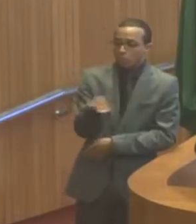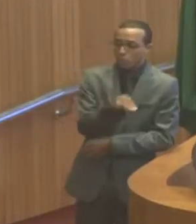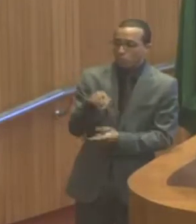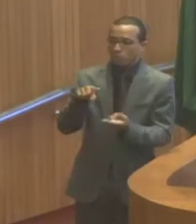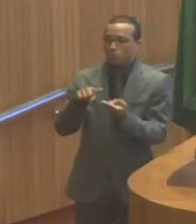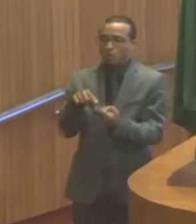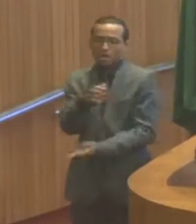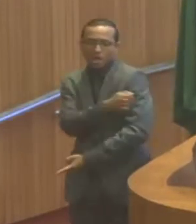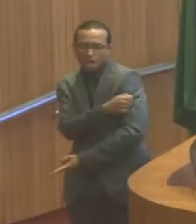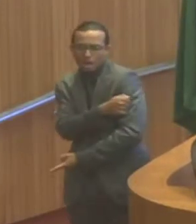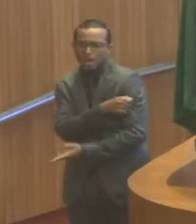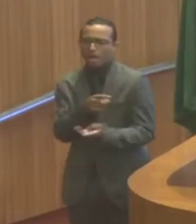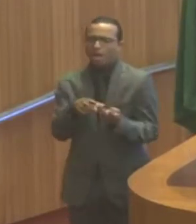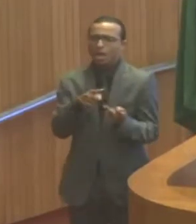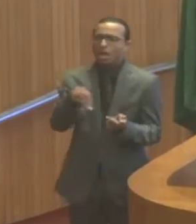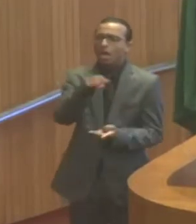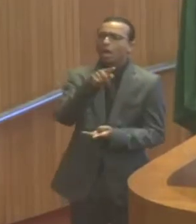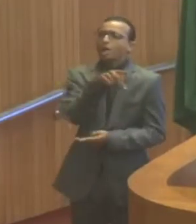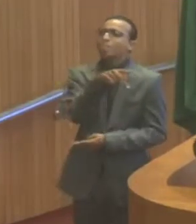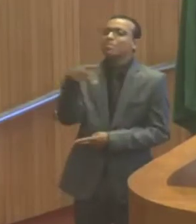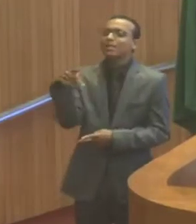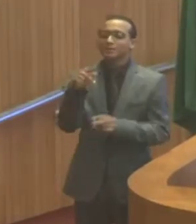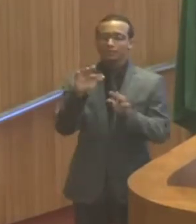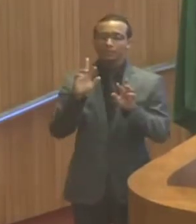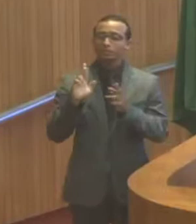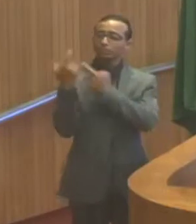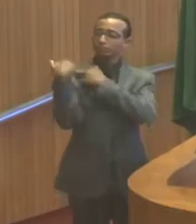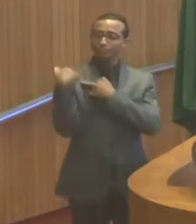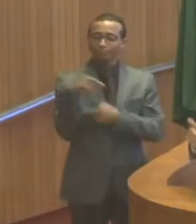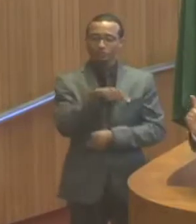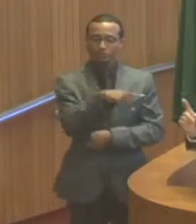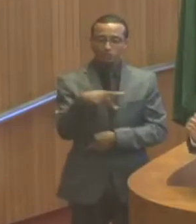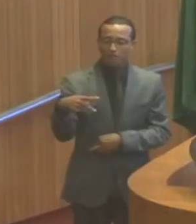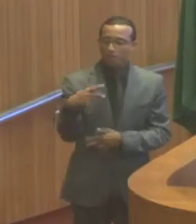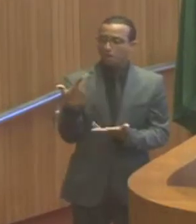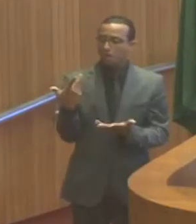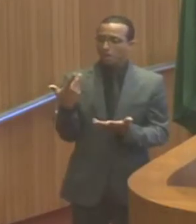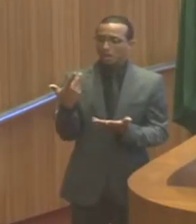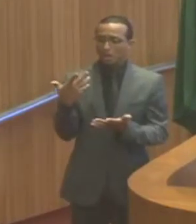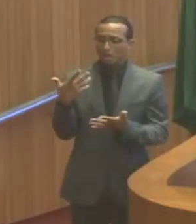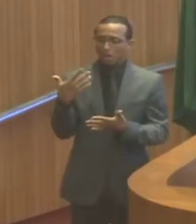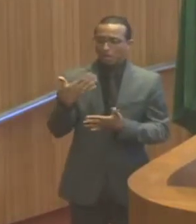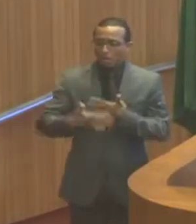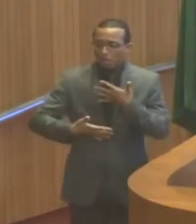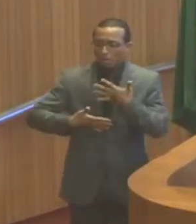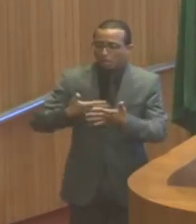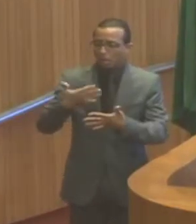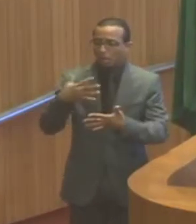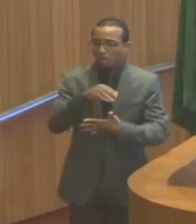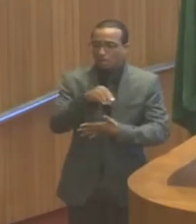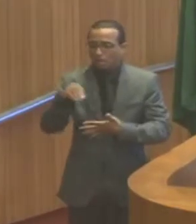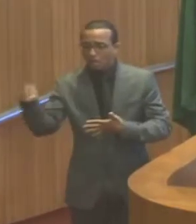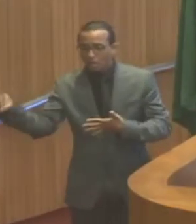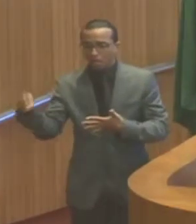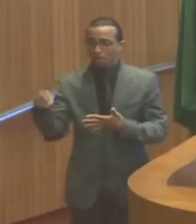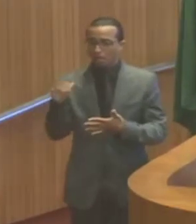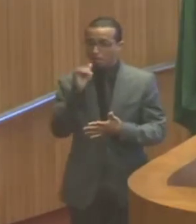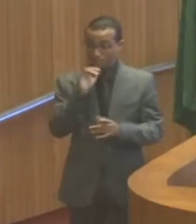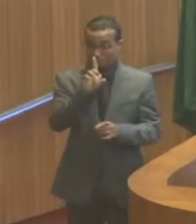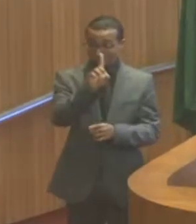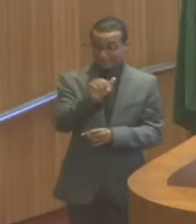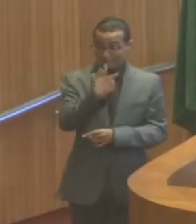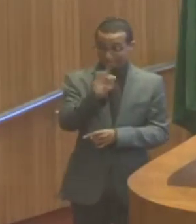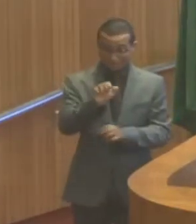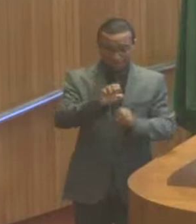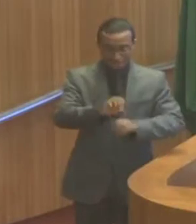alunos, dos presidentes das famílias, do descompasso entre a data